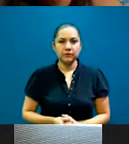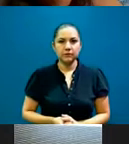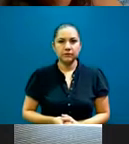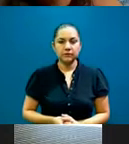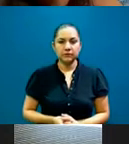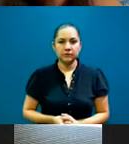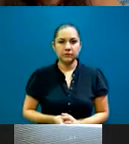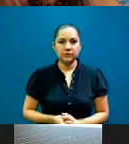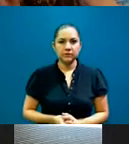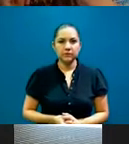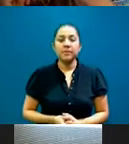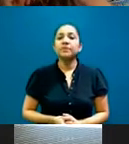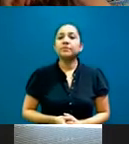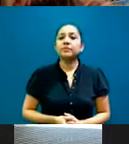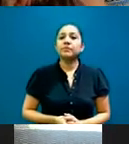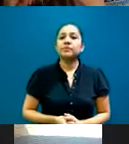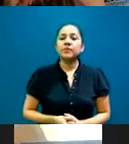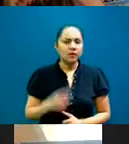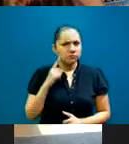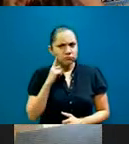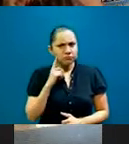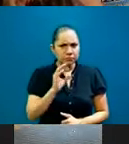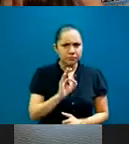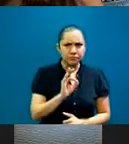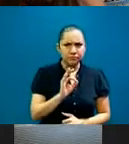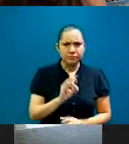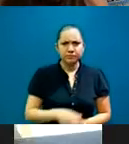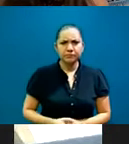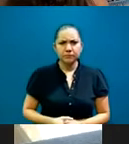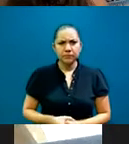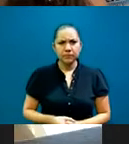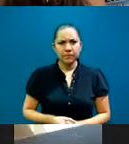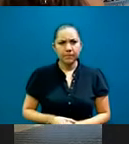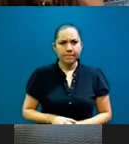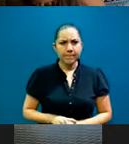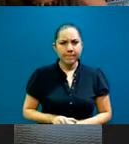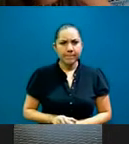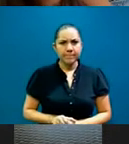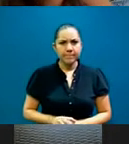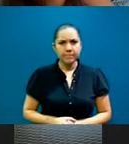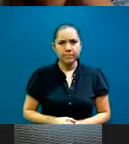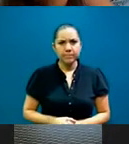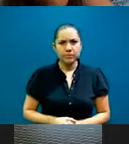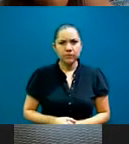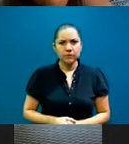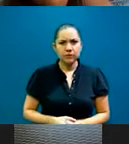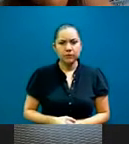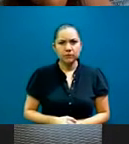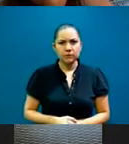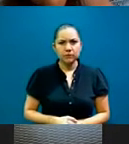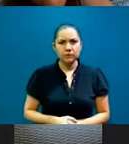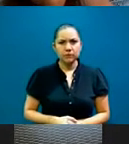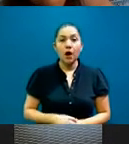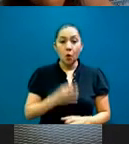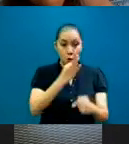nos encontramos en este momento con José García, de Bishop California, aunque en este momento está de vacaciones, no está allá.